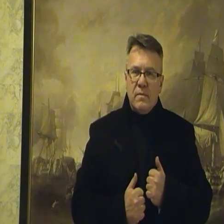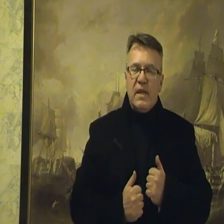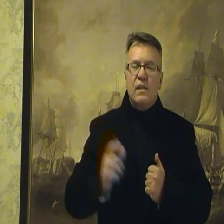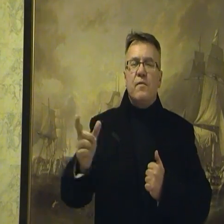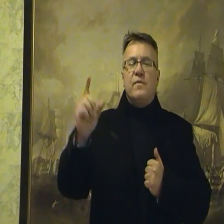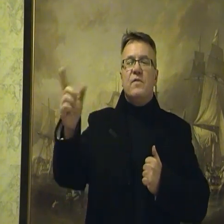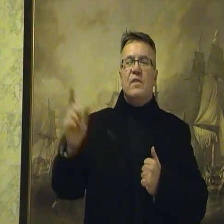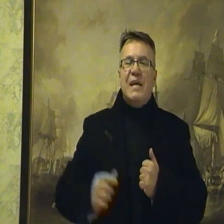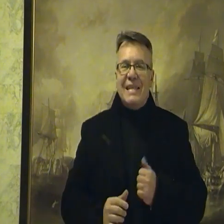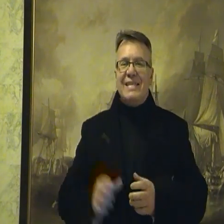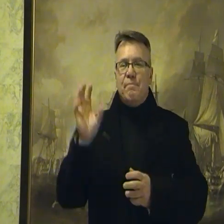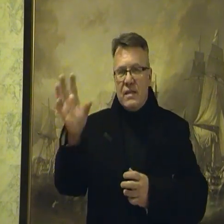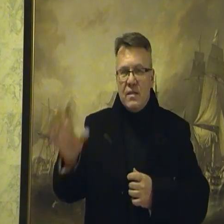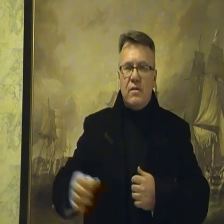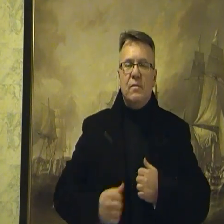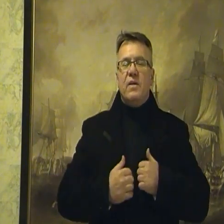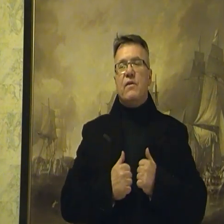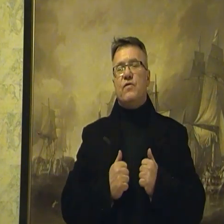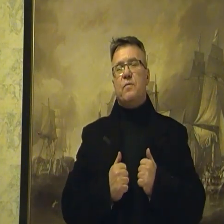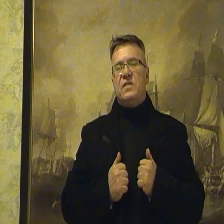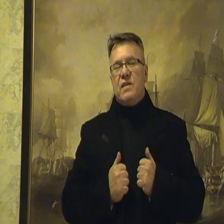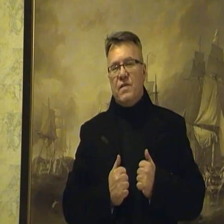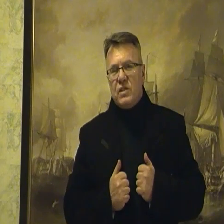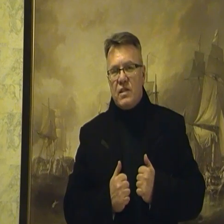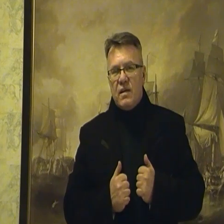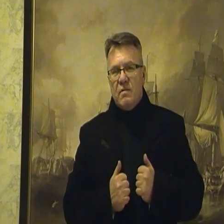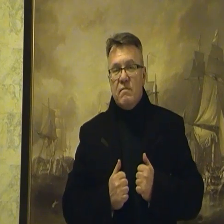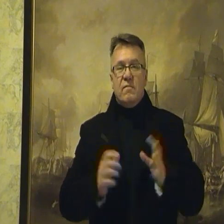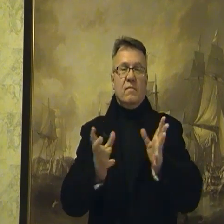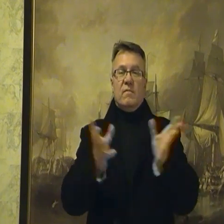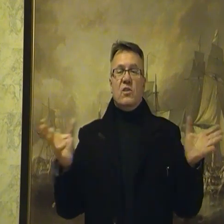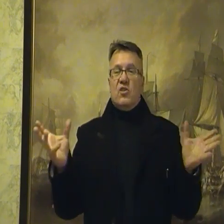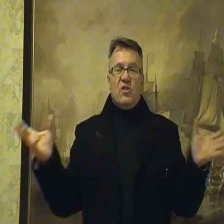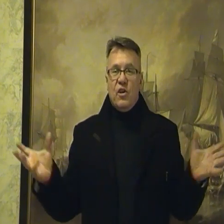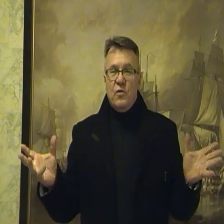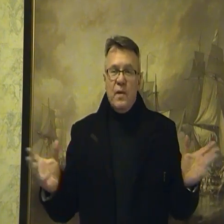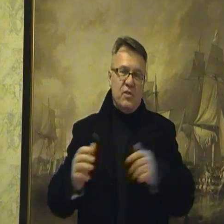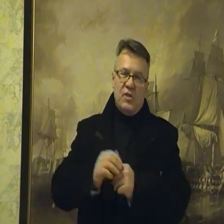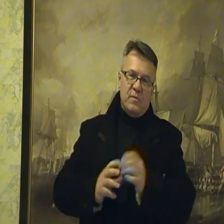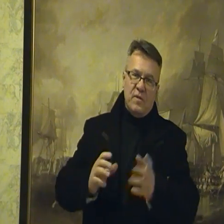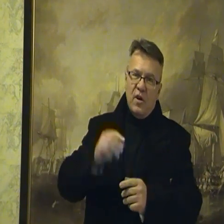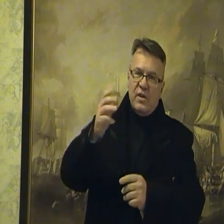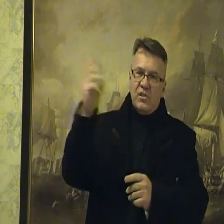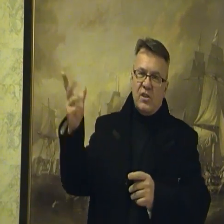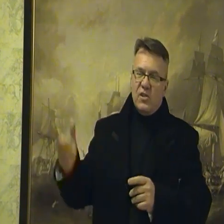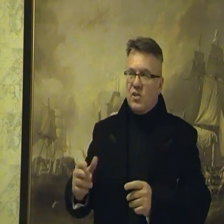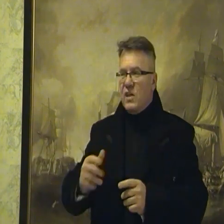I dlatego zawędzono Polaków do powstania warszawskiego. To jest szczegół. A później się mówi obłęd 44,